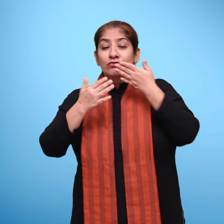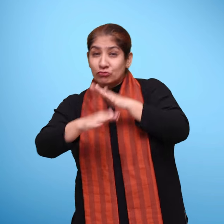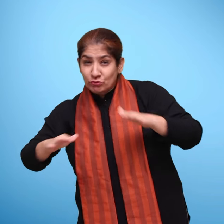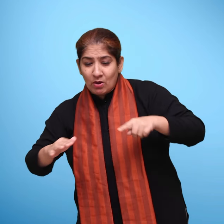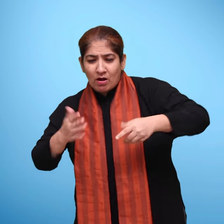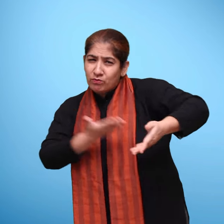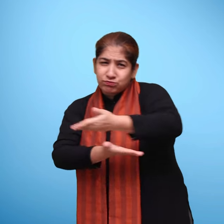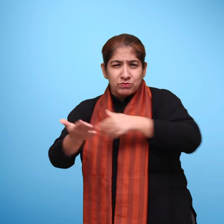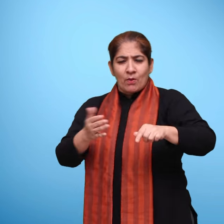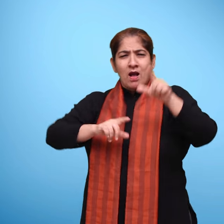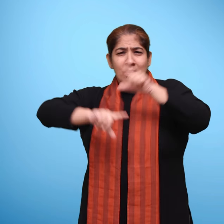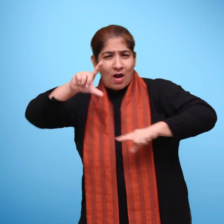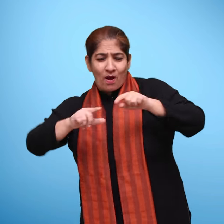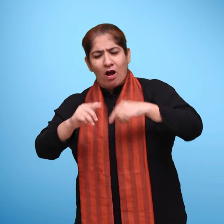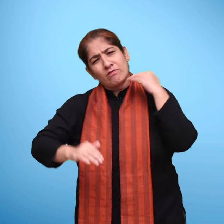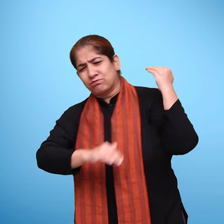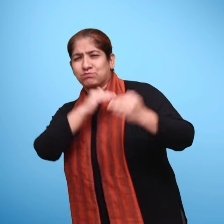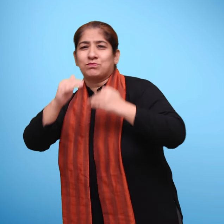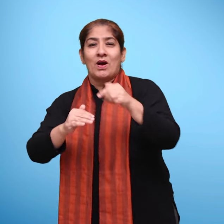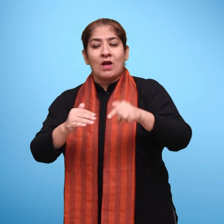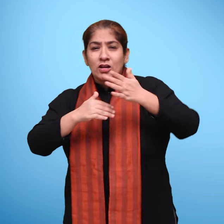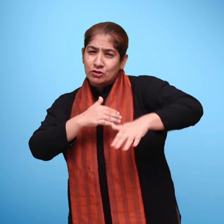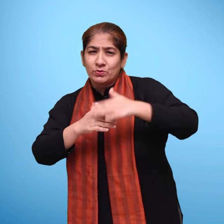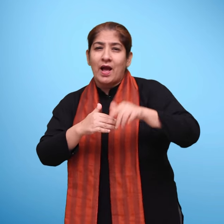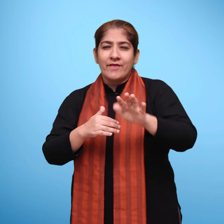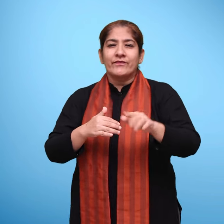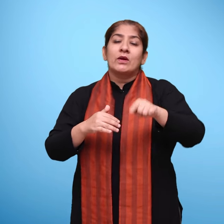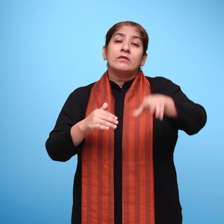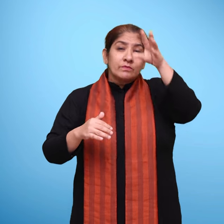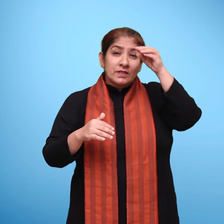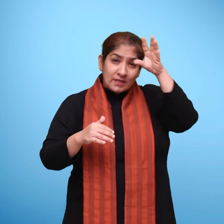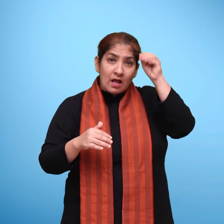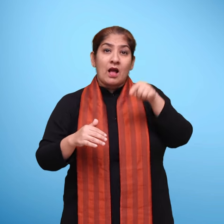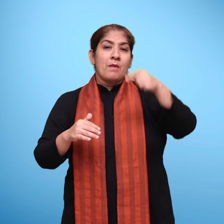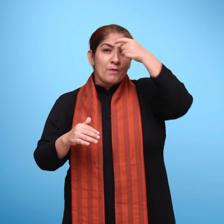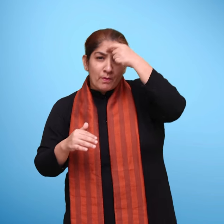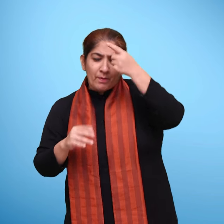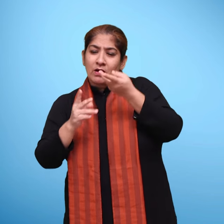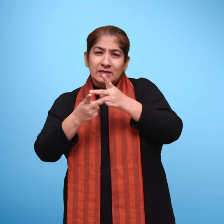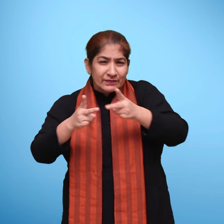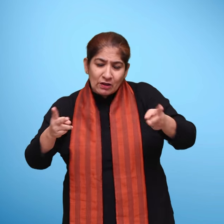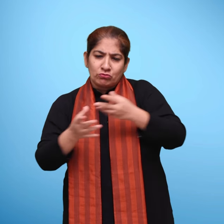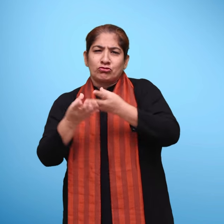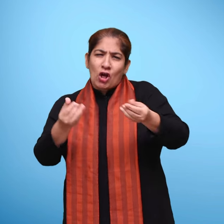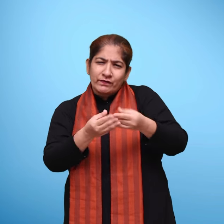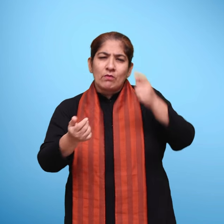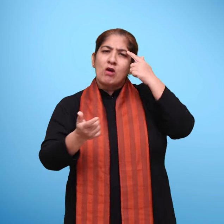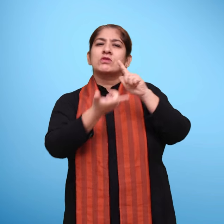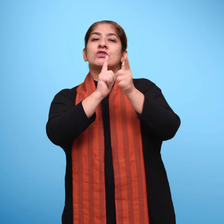भाशा के विकास के साथ-साथ सतत सीखने की कला, समस्या समाधान, तारकिक और रचनात्मक